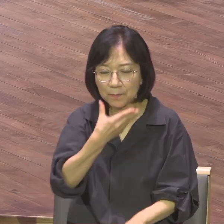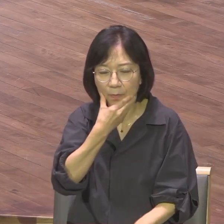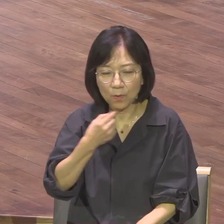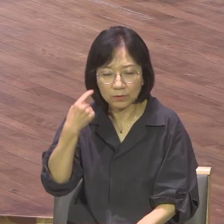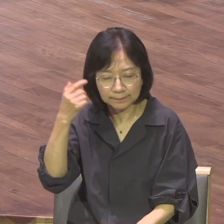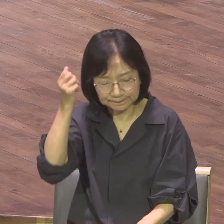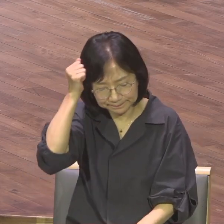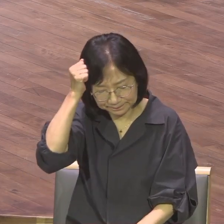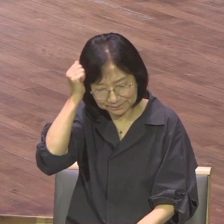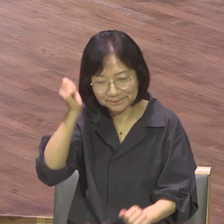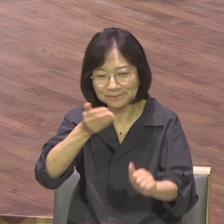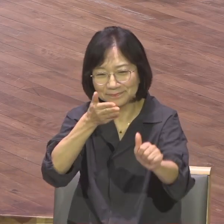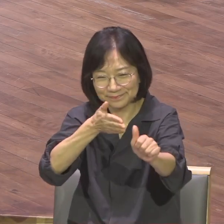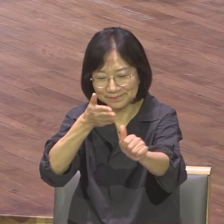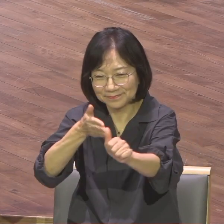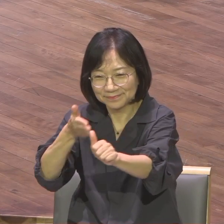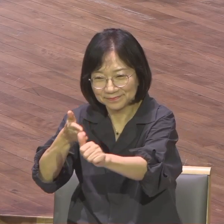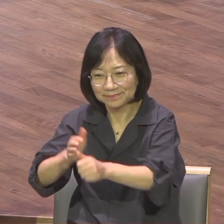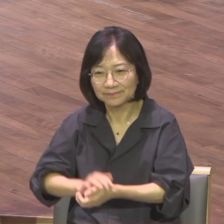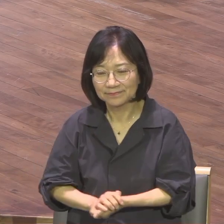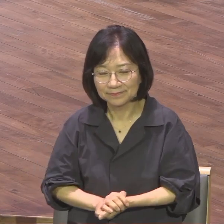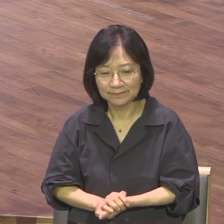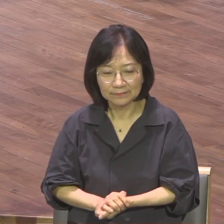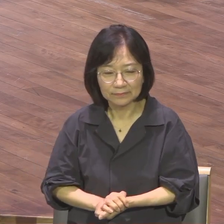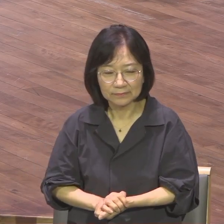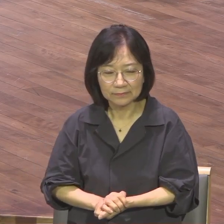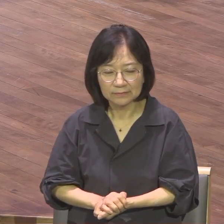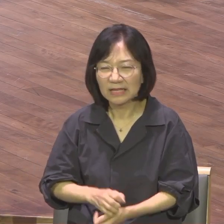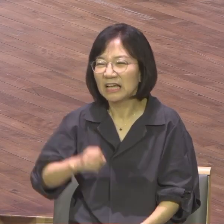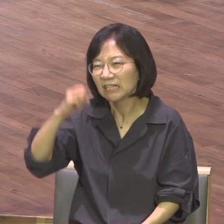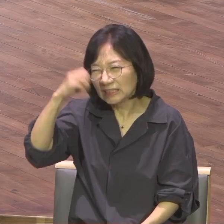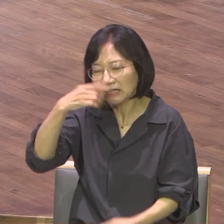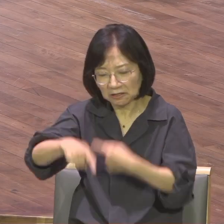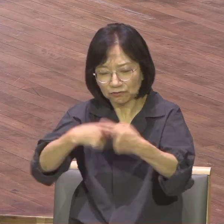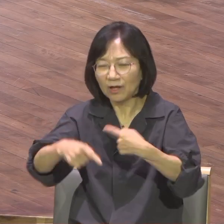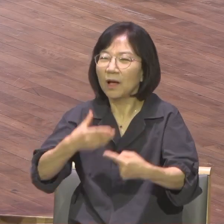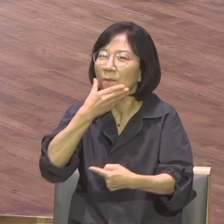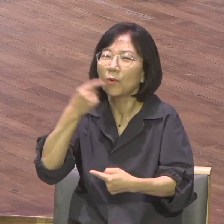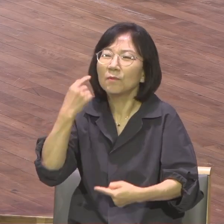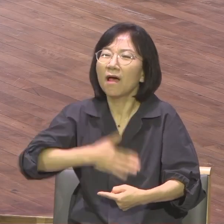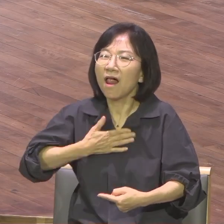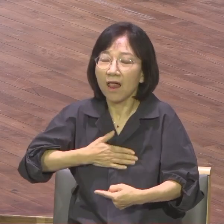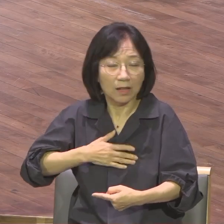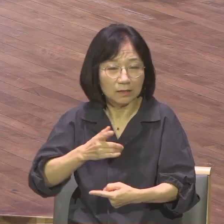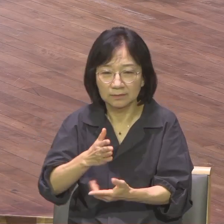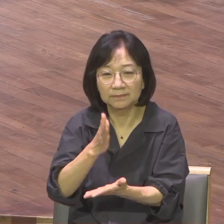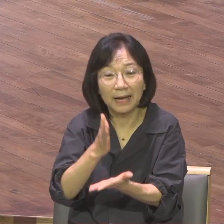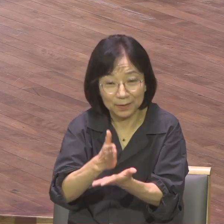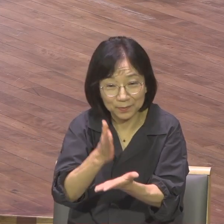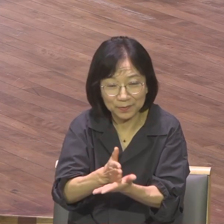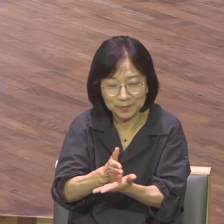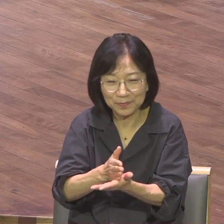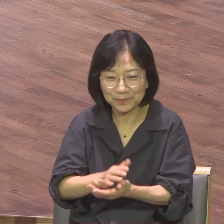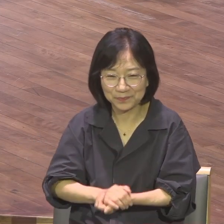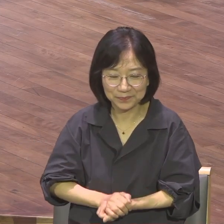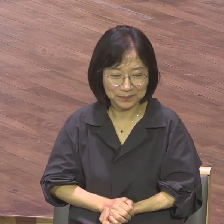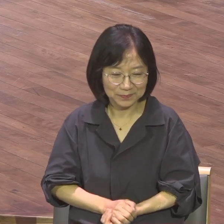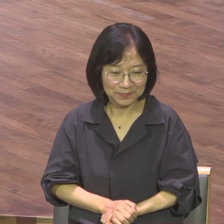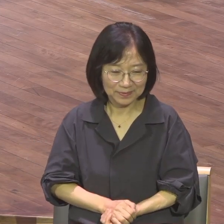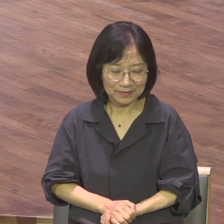복음이 그저 무늬로만 이름만 복음이 아니라 아니면 이 복음이 저 박물관에 전시되어